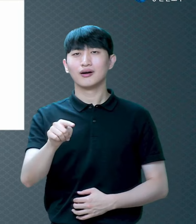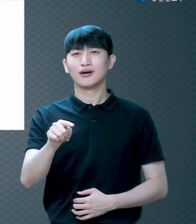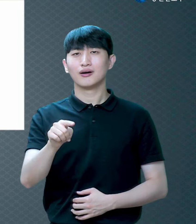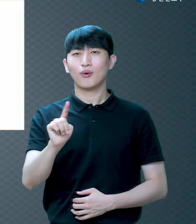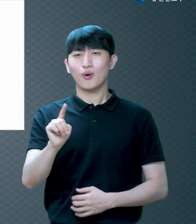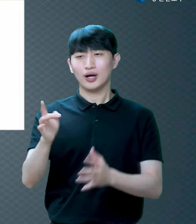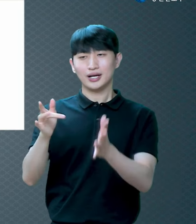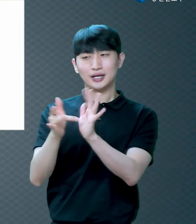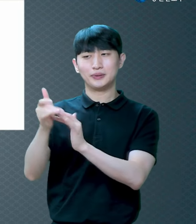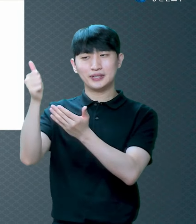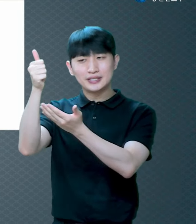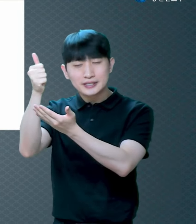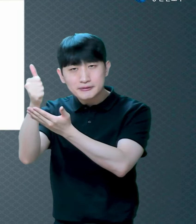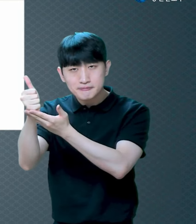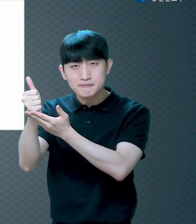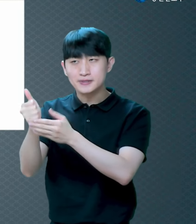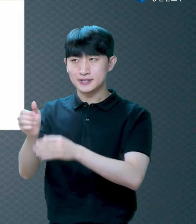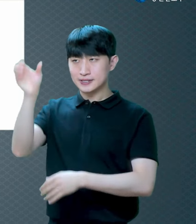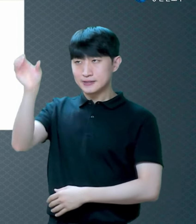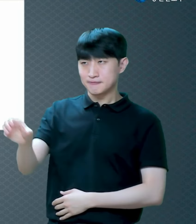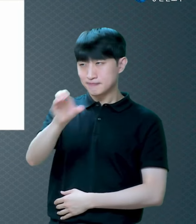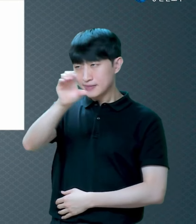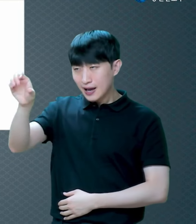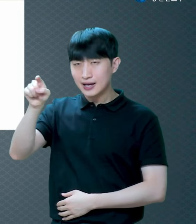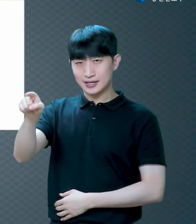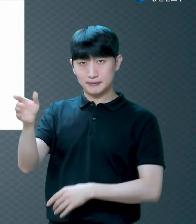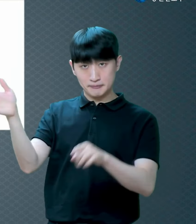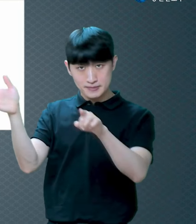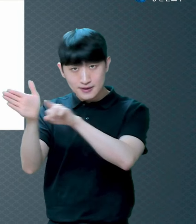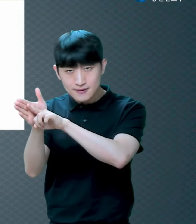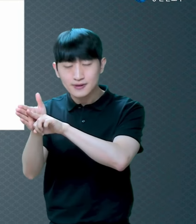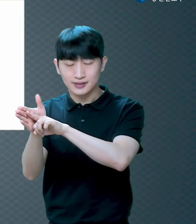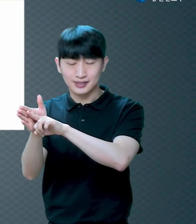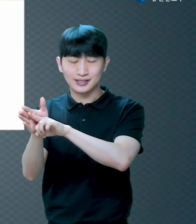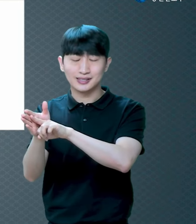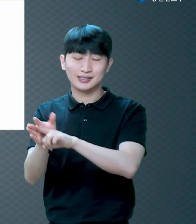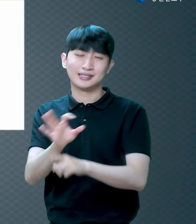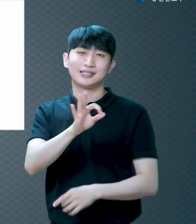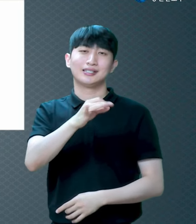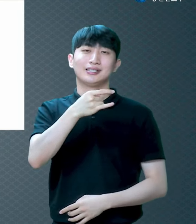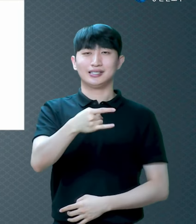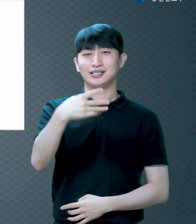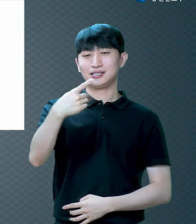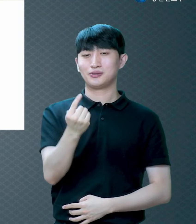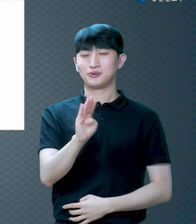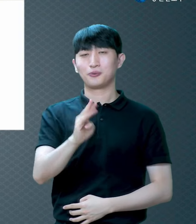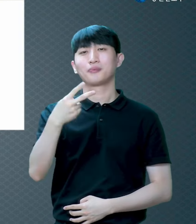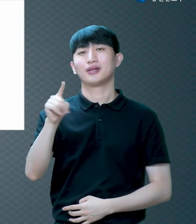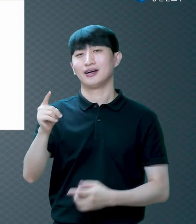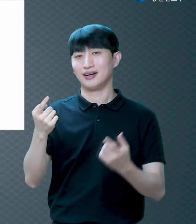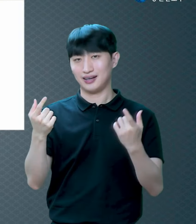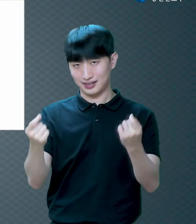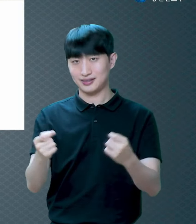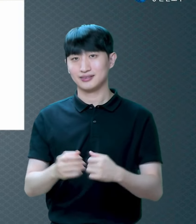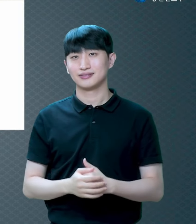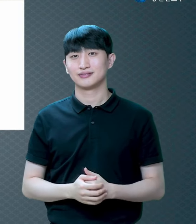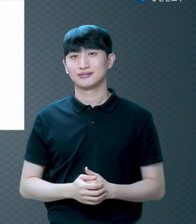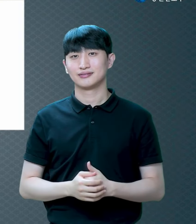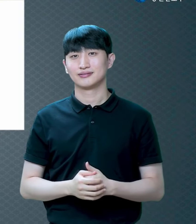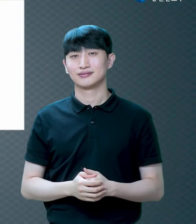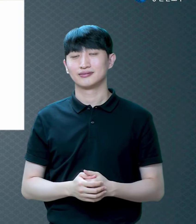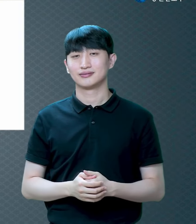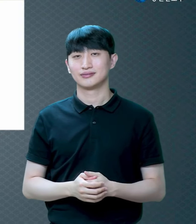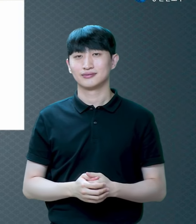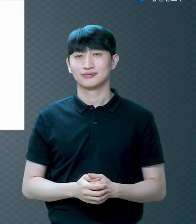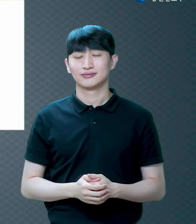의로워지는 거예요 다시 말하면 오를 의자 이 의롭다 라고 하는